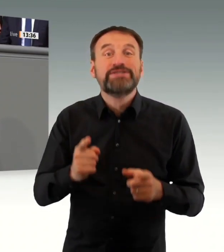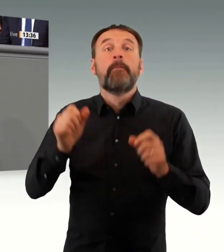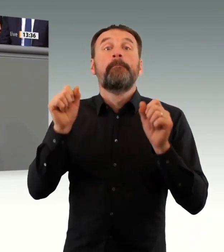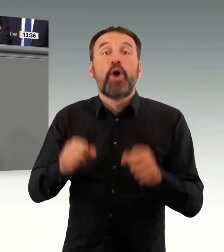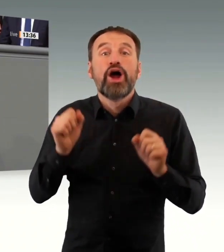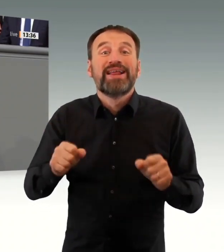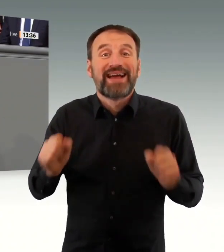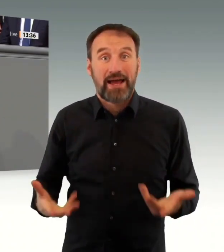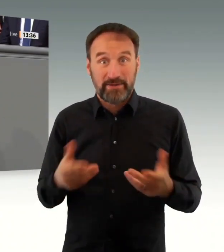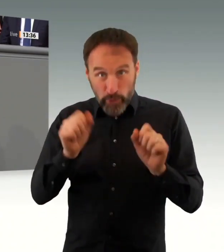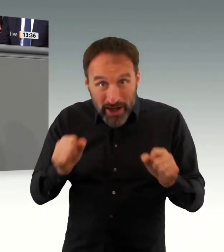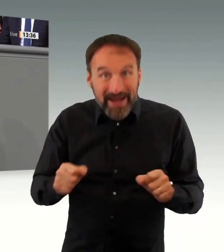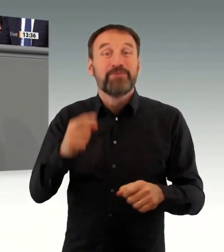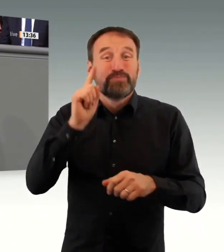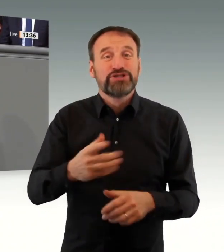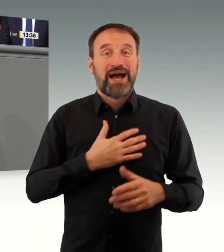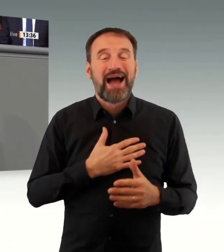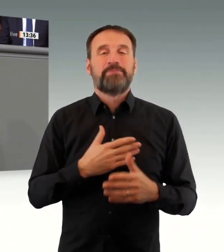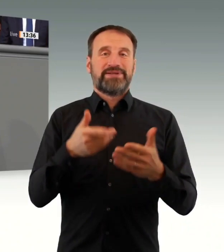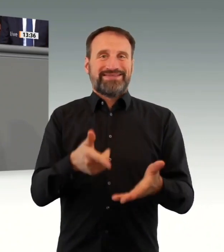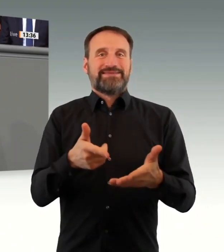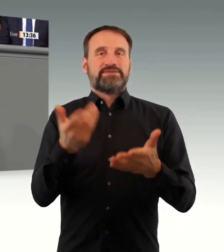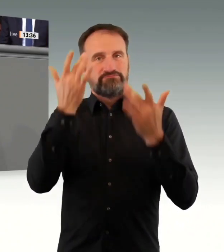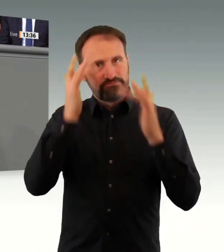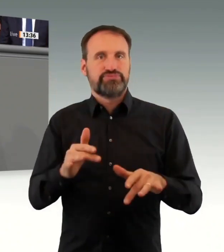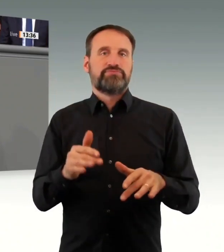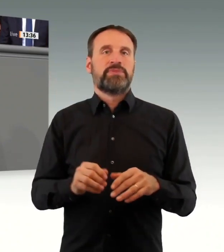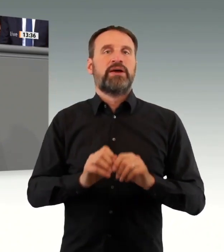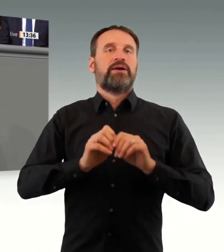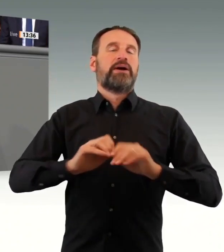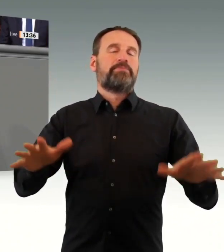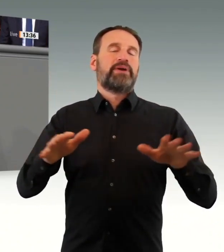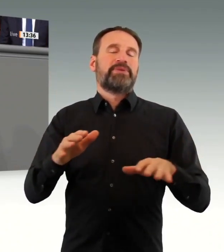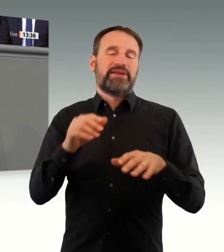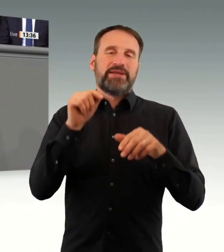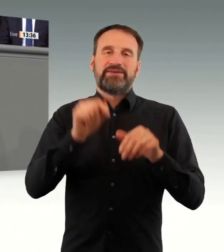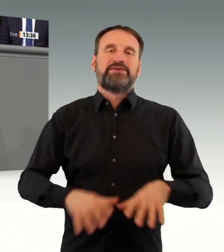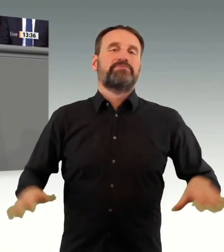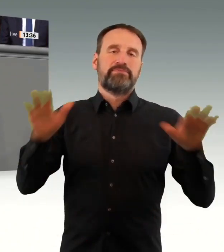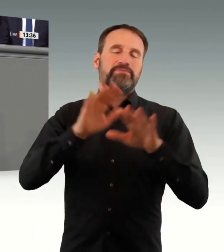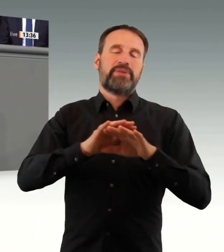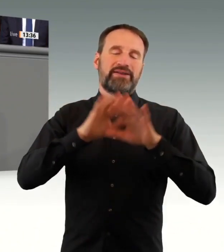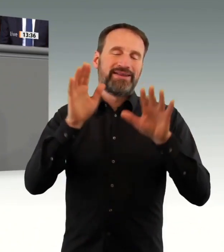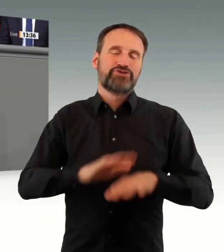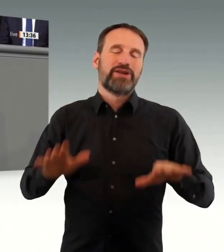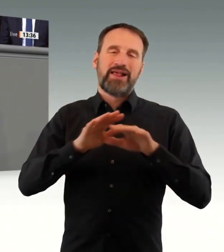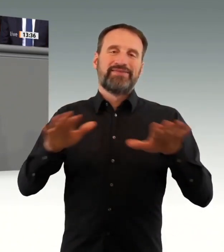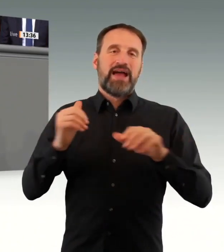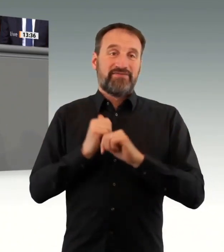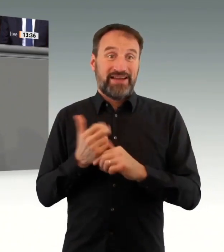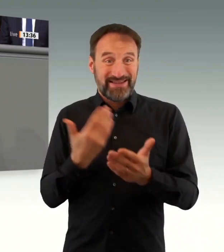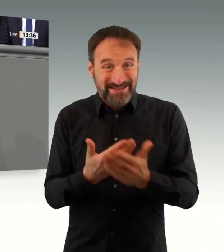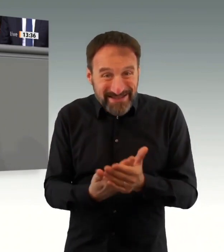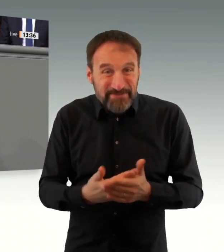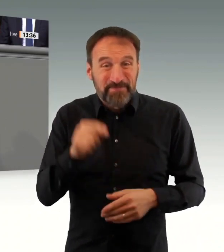Motivationen haben. Wir werden neue Freiheitseinschränkungen haben. Und wir werden auch überlastete Intensivstationen Deswegen finde ich, dürfen wir bei dieser Debatte nicht nur den